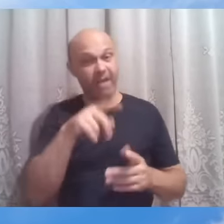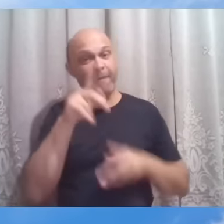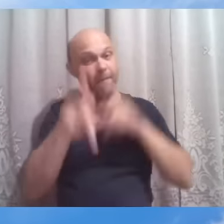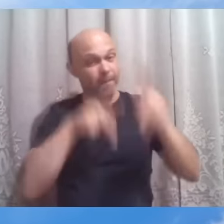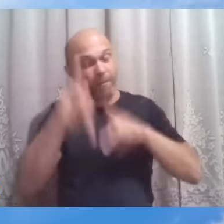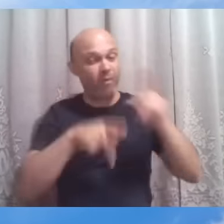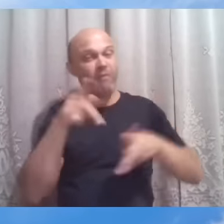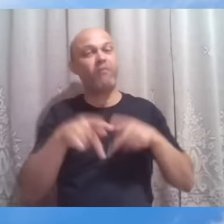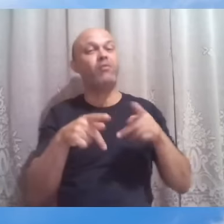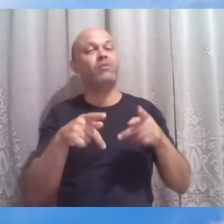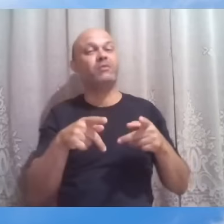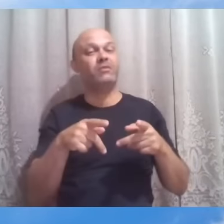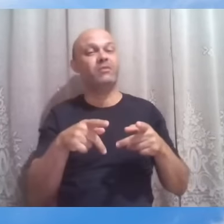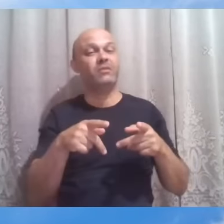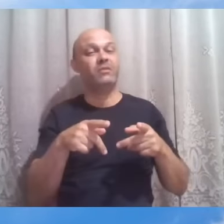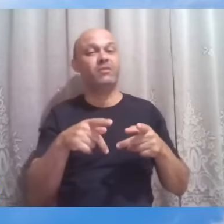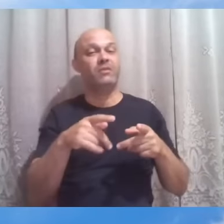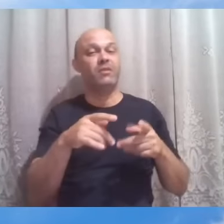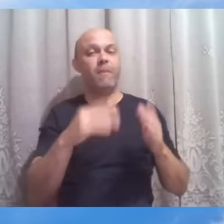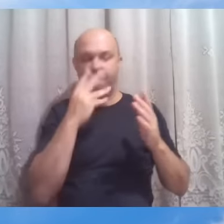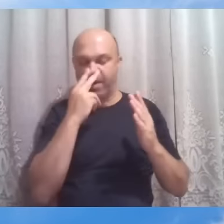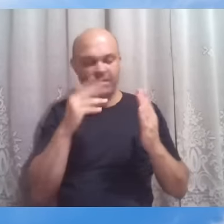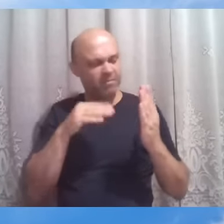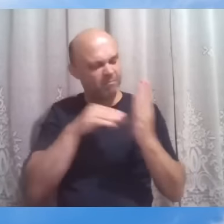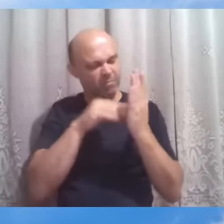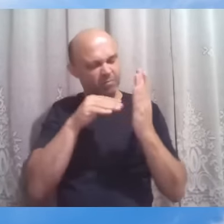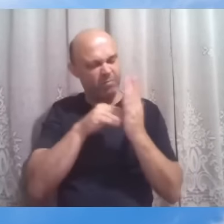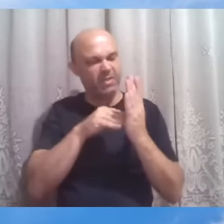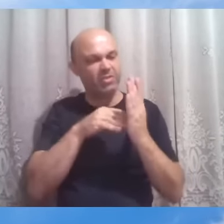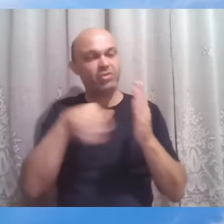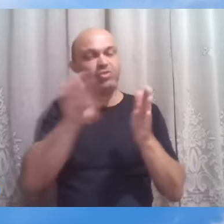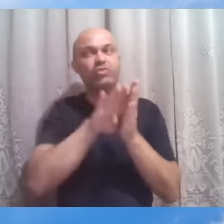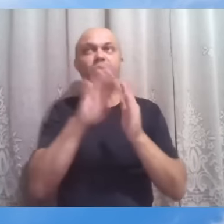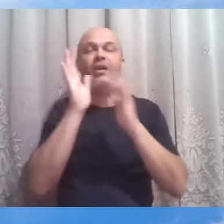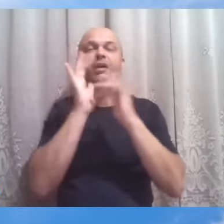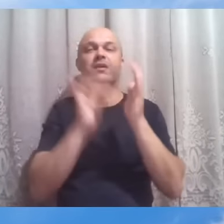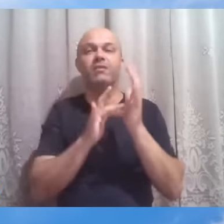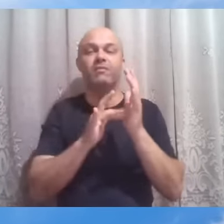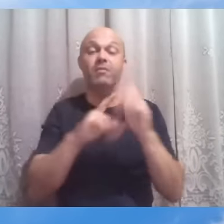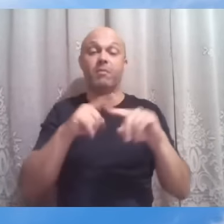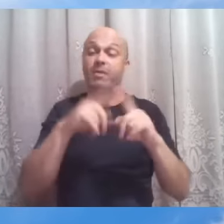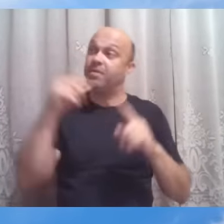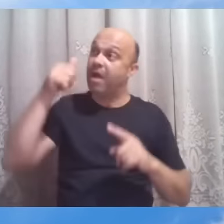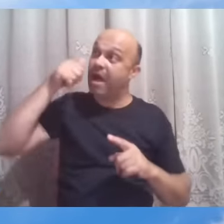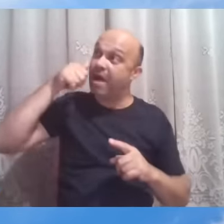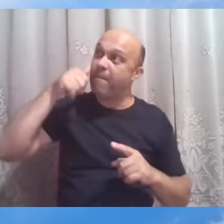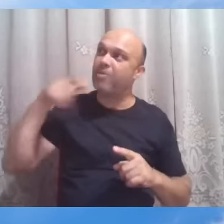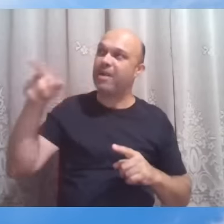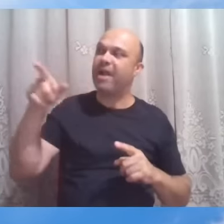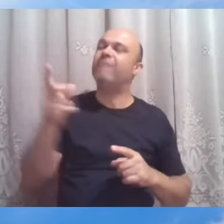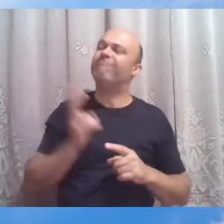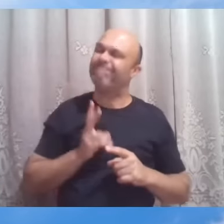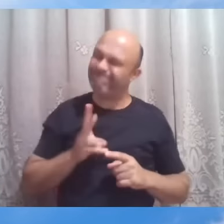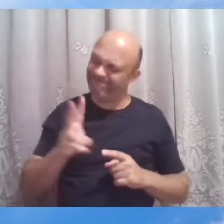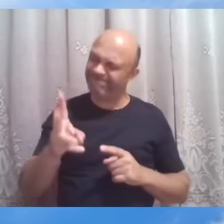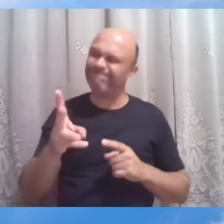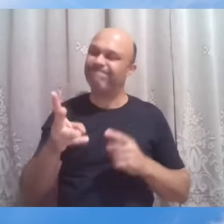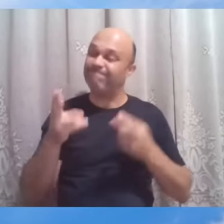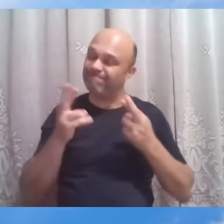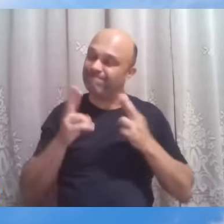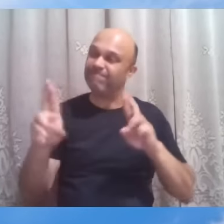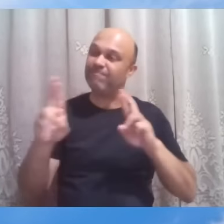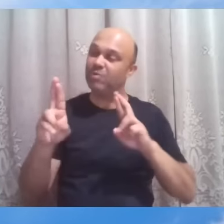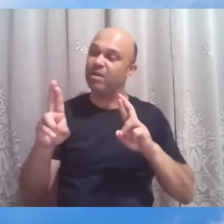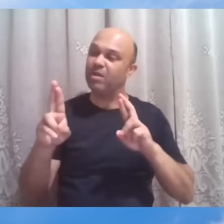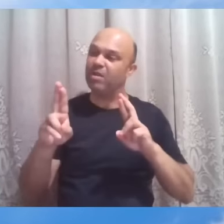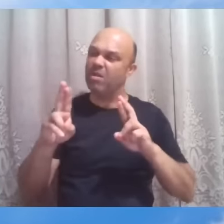e a indulgência. Mas a mulher é monroíça, persevera, supera a multidão e